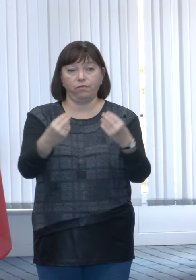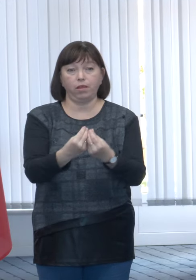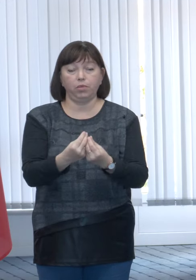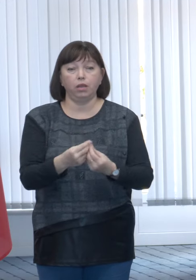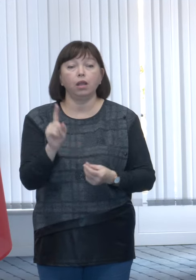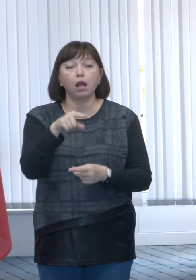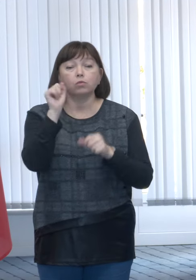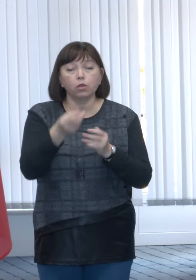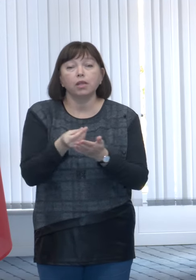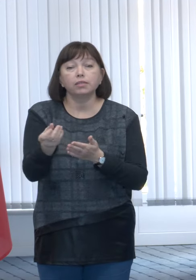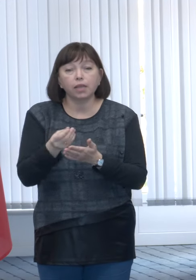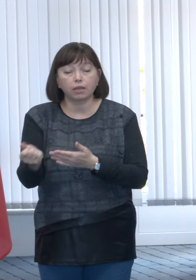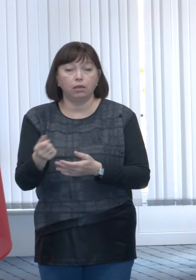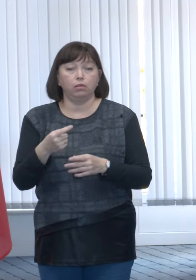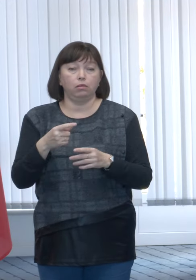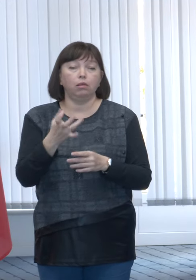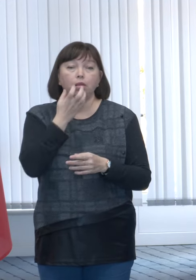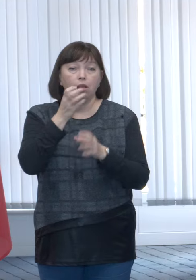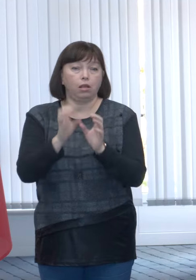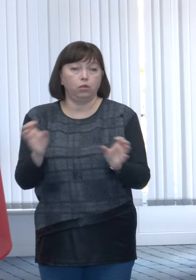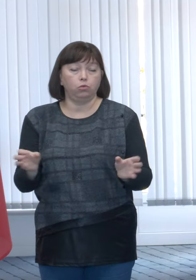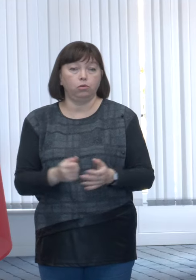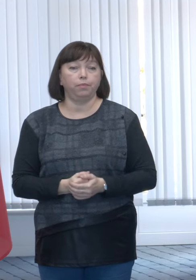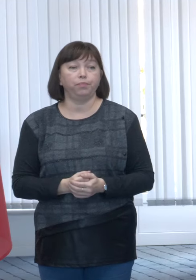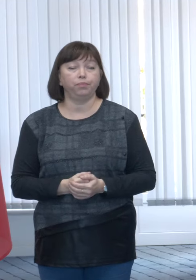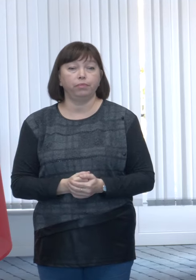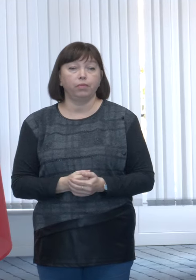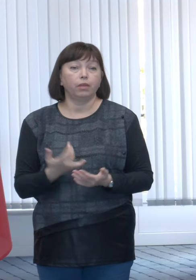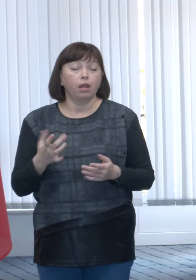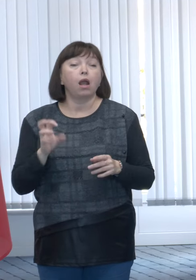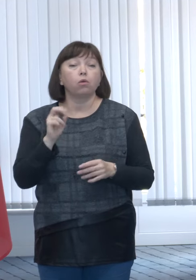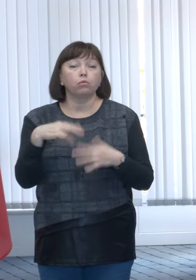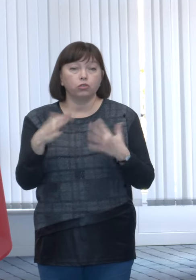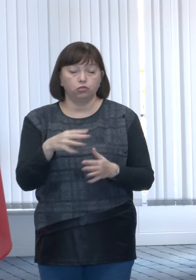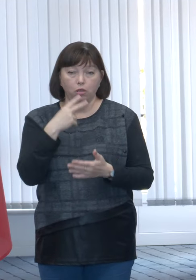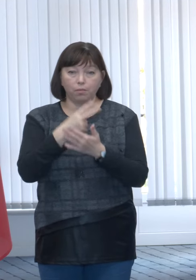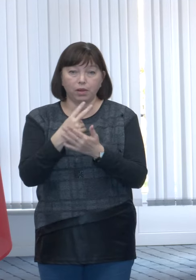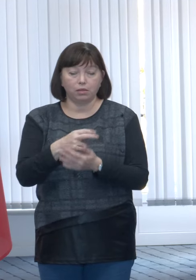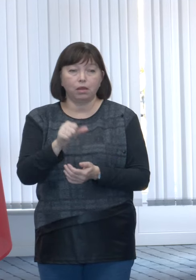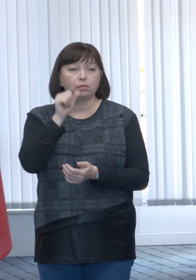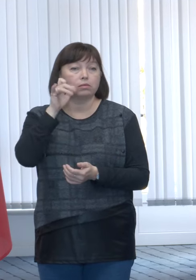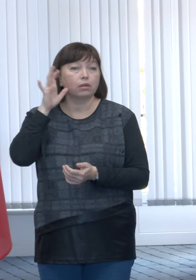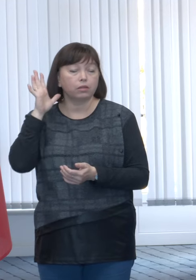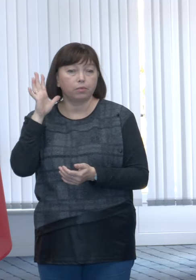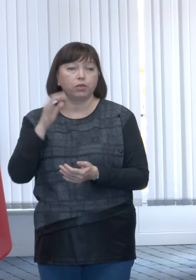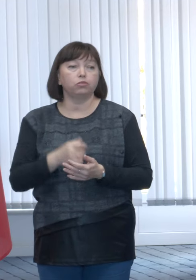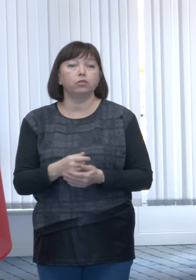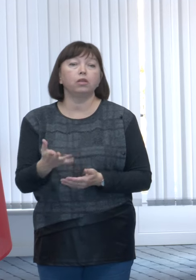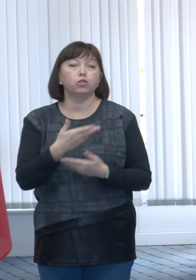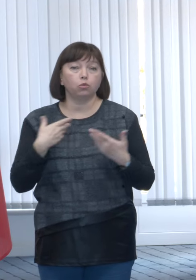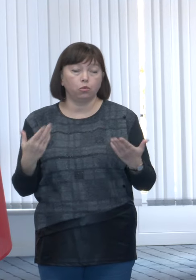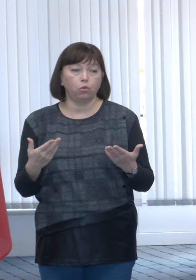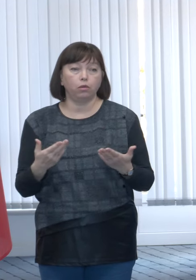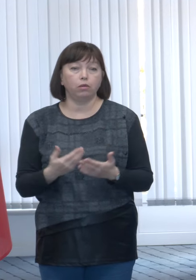să se achite și să treacă cu bine de iarnă. Așa cum am arătat și în anii precedenți, noi